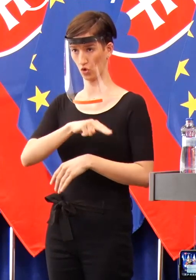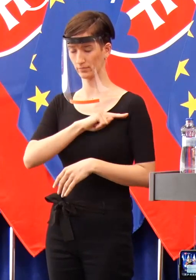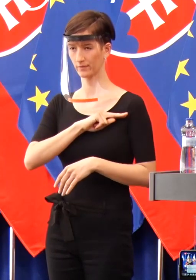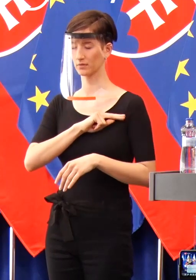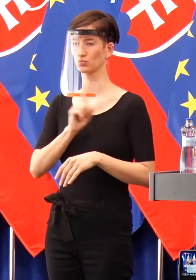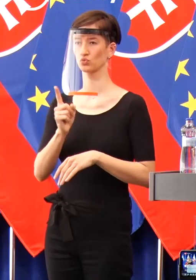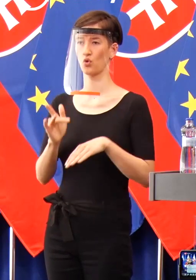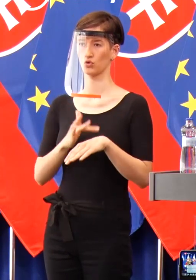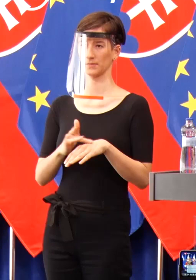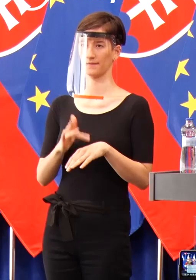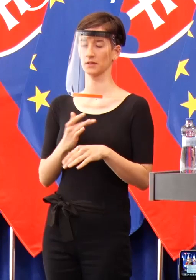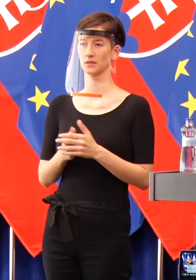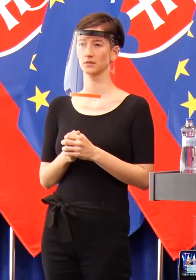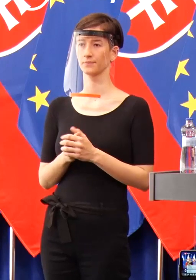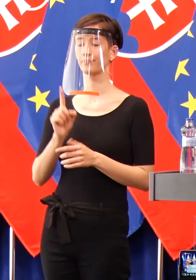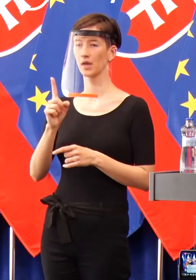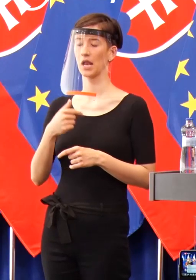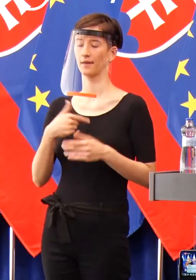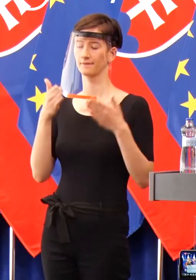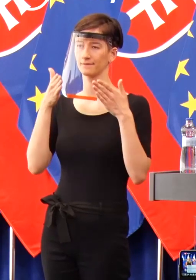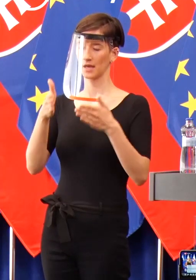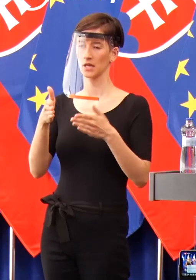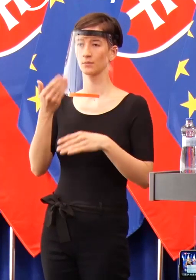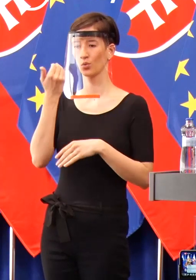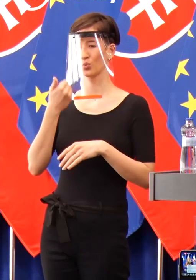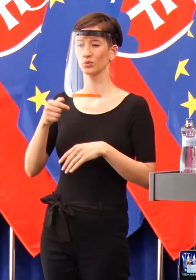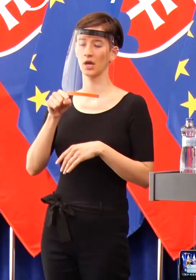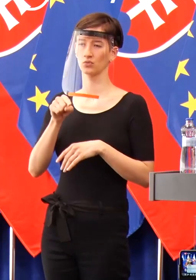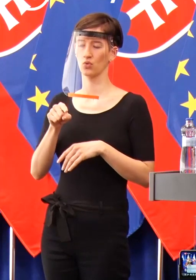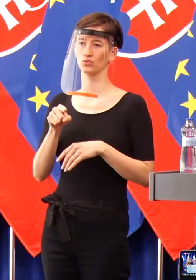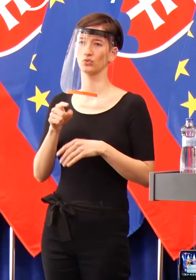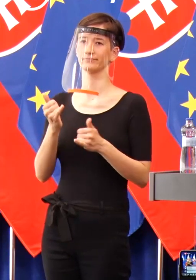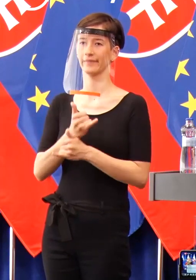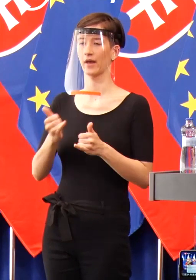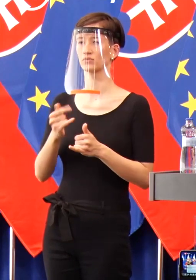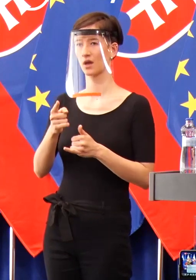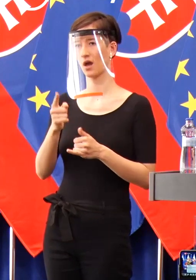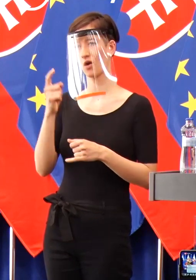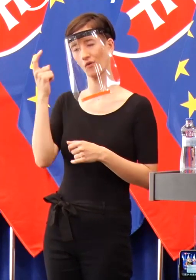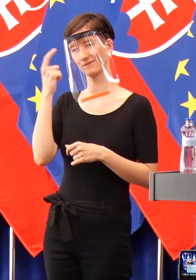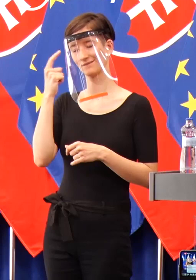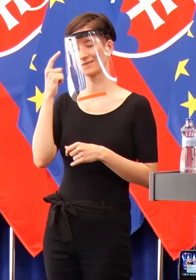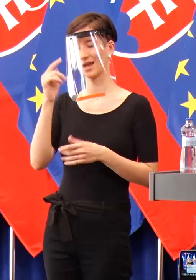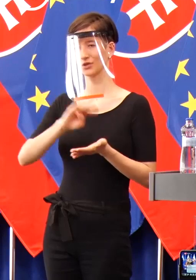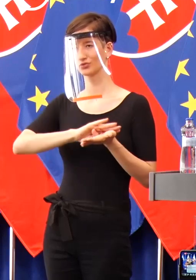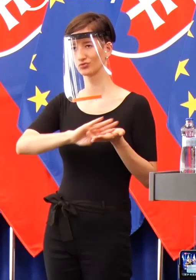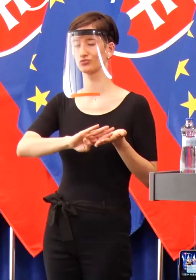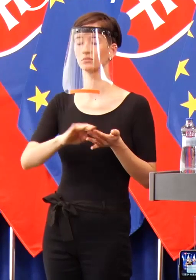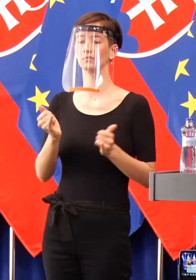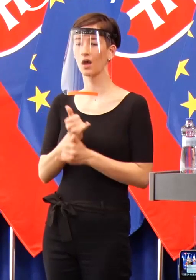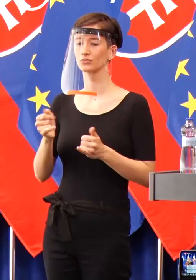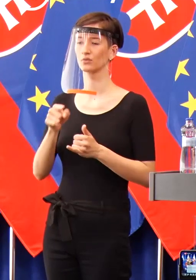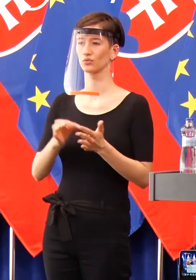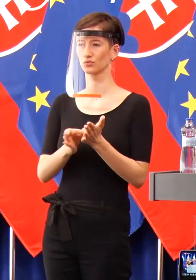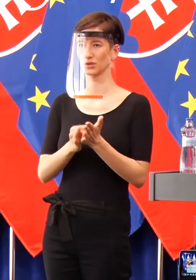zase zároveň hovorím, verím, že ľudia možno takéto zlíhanie dokážu prepáčiť s tým, že naozaj bojujeme v situácii, v ktorej sme